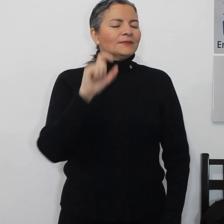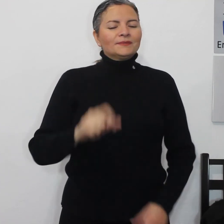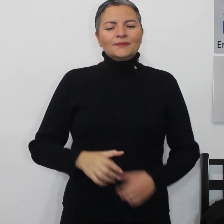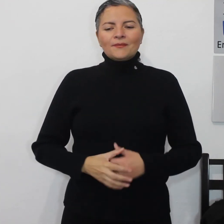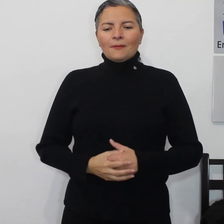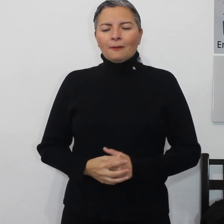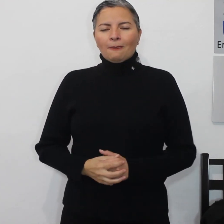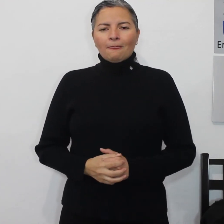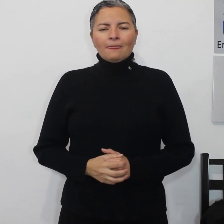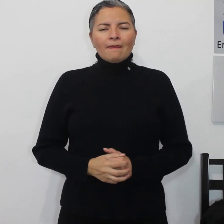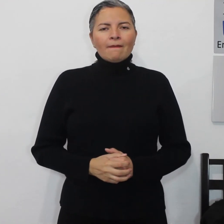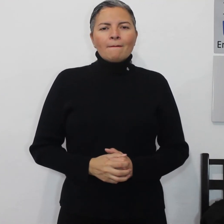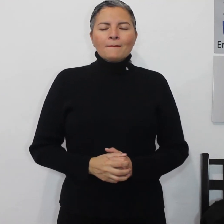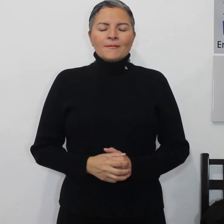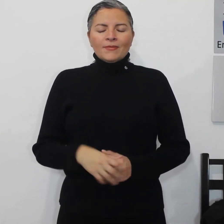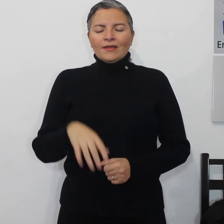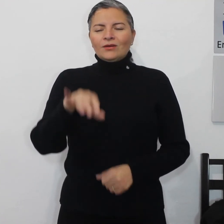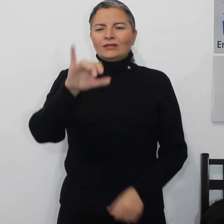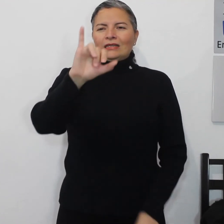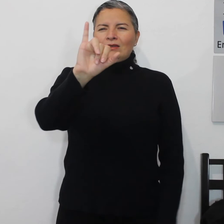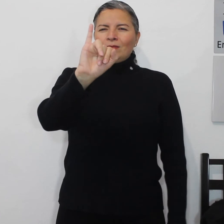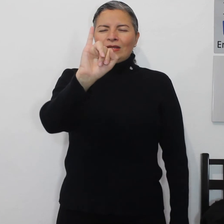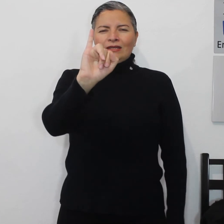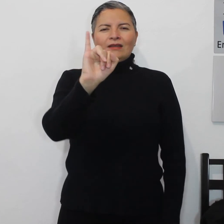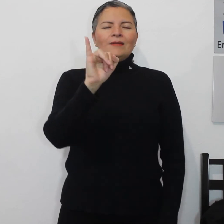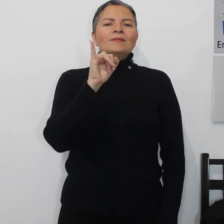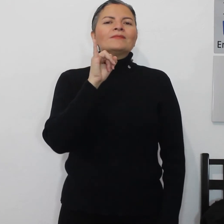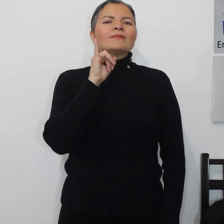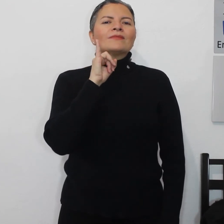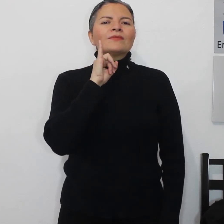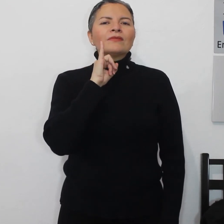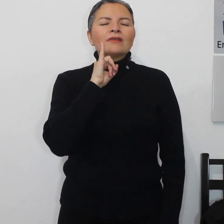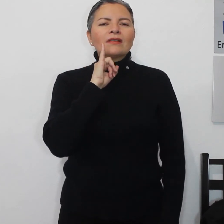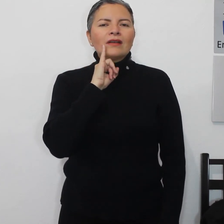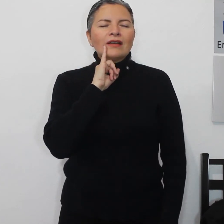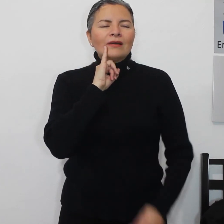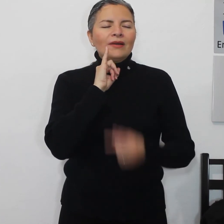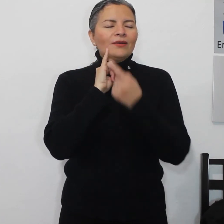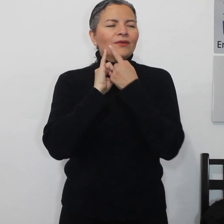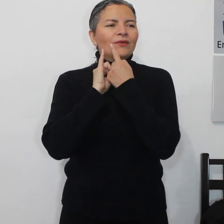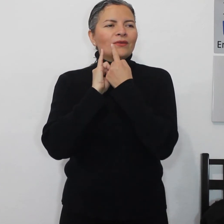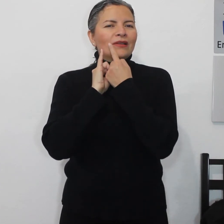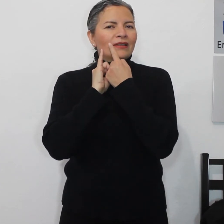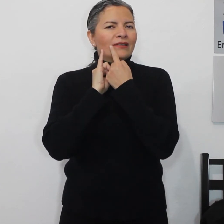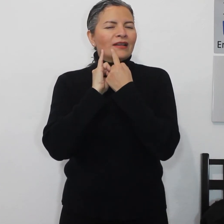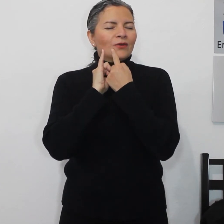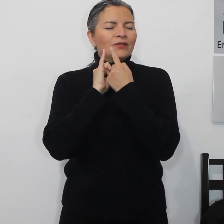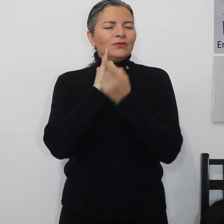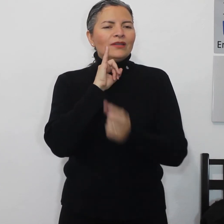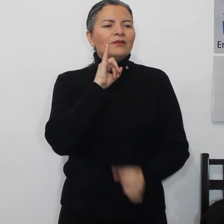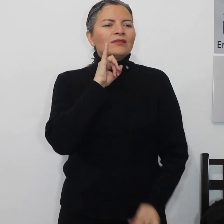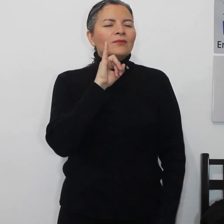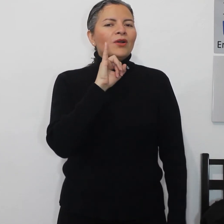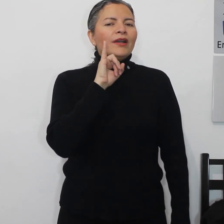jugo con el dedo meñique abajo de la comisura de nuestra boca